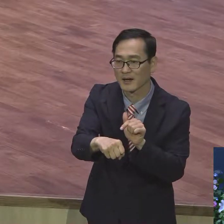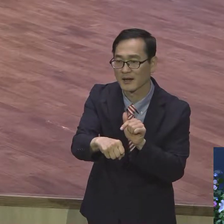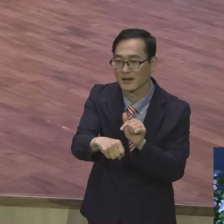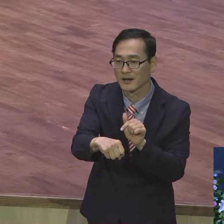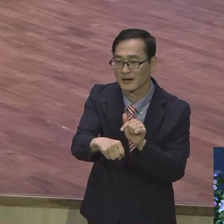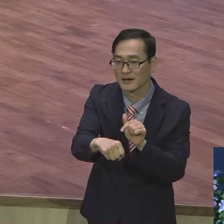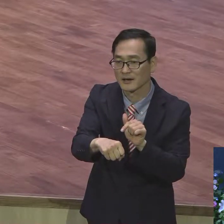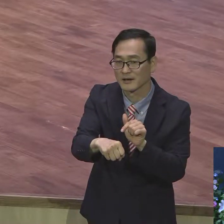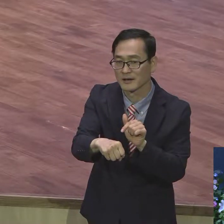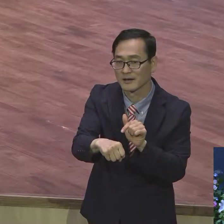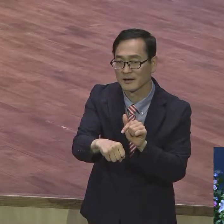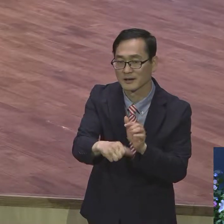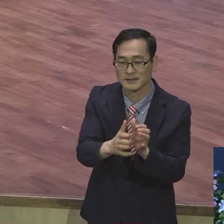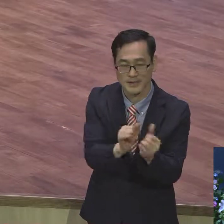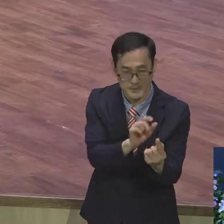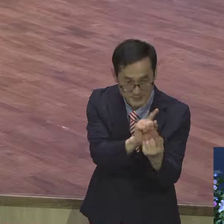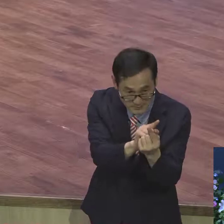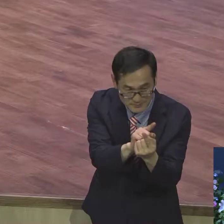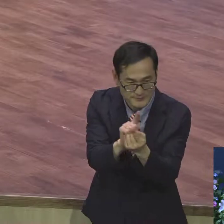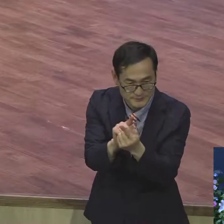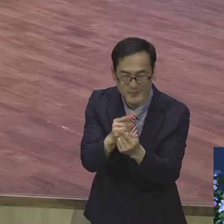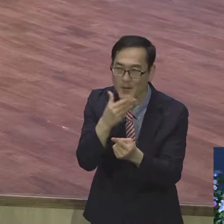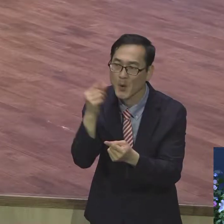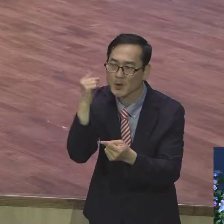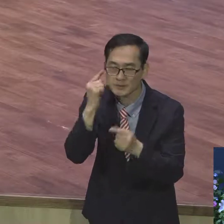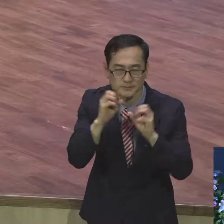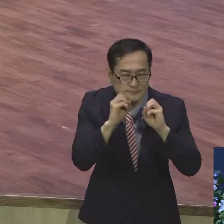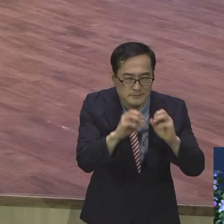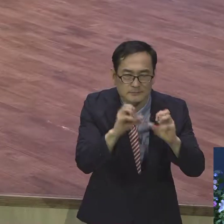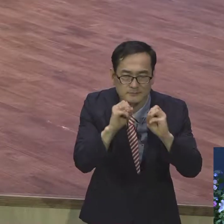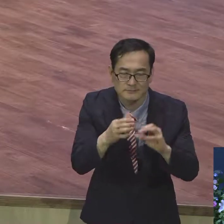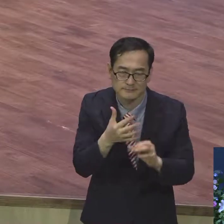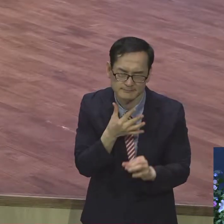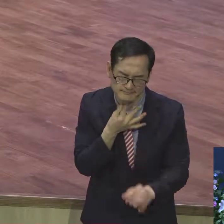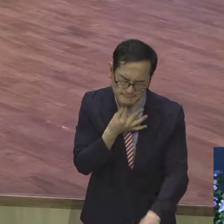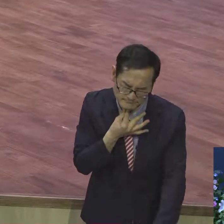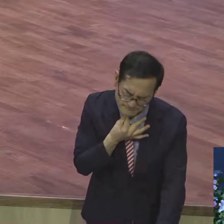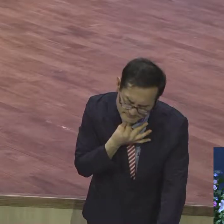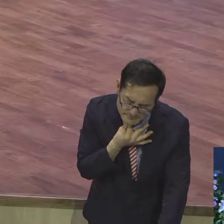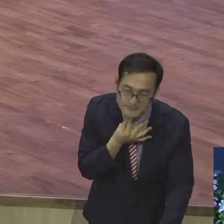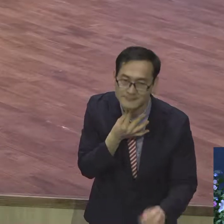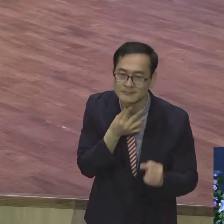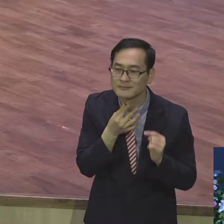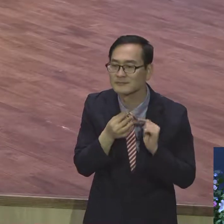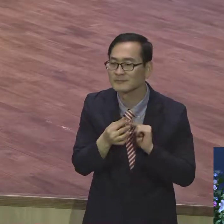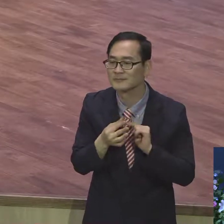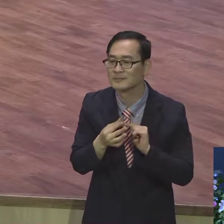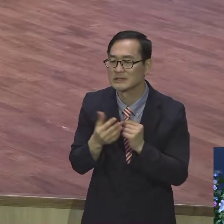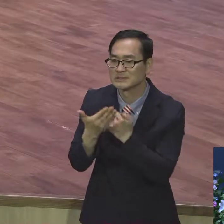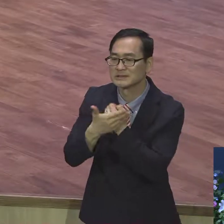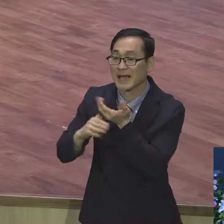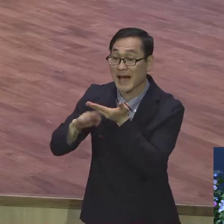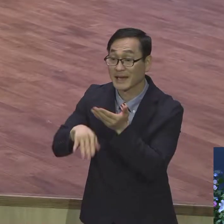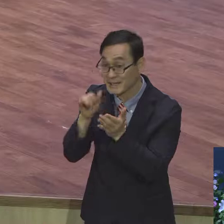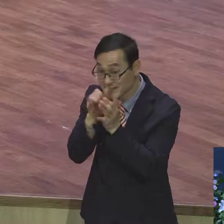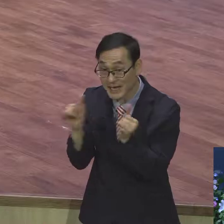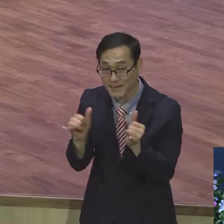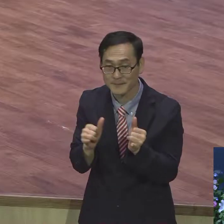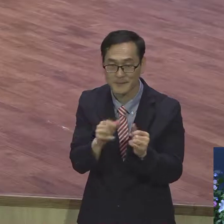만나는 사람에게 보험을 증가하고 싶은 열정이 있기도 이 놀라운 인생 해답을 주는 메시지를 할